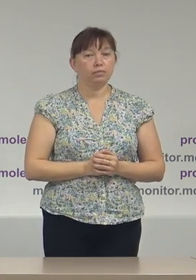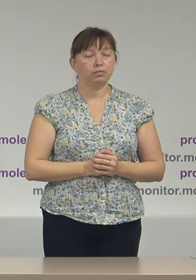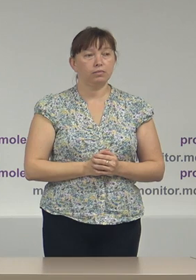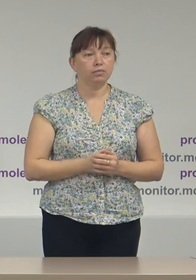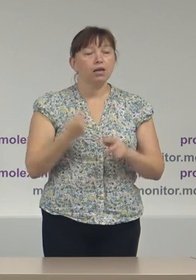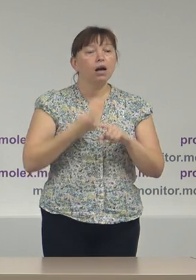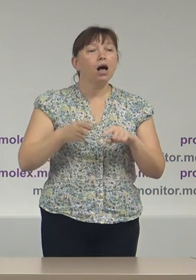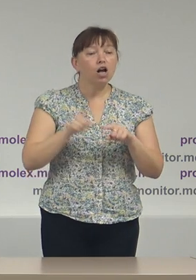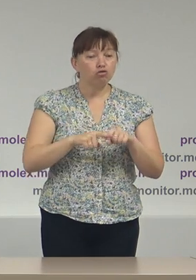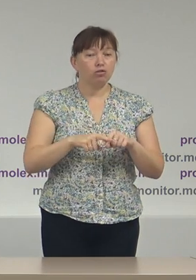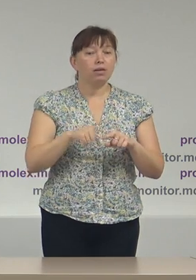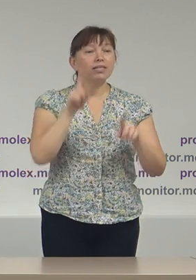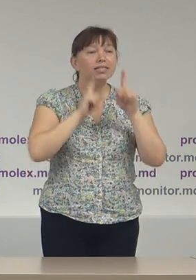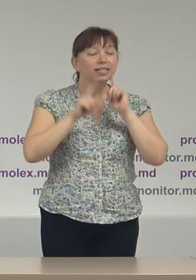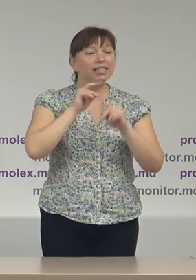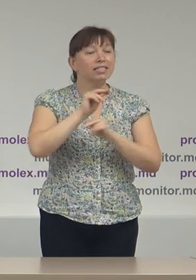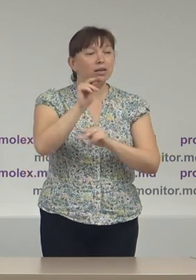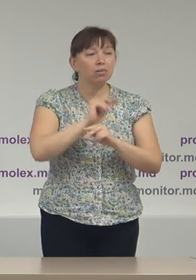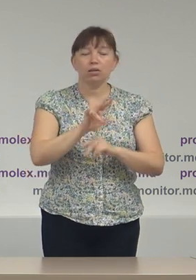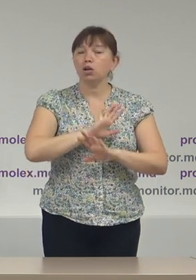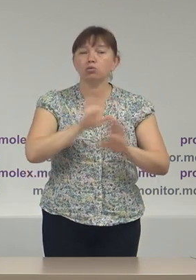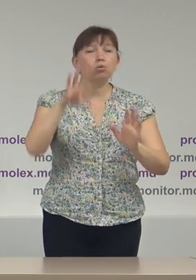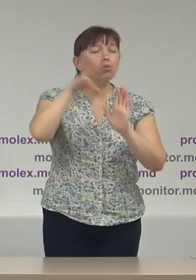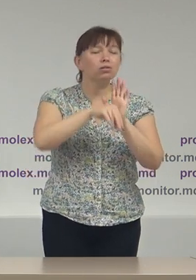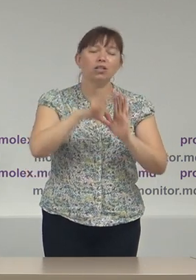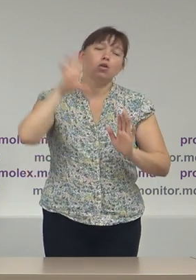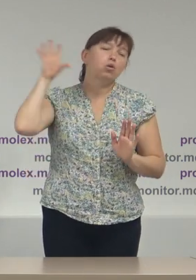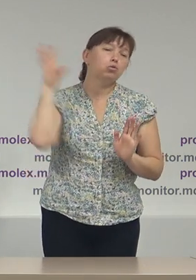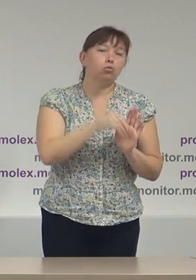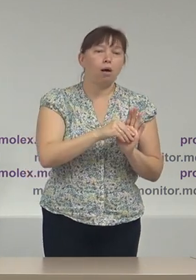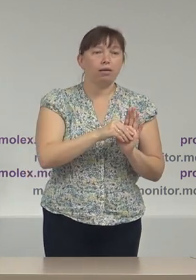Acest seminar nu conține absolut toate datele